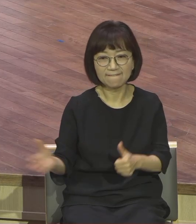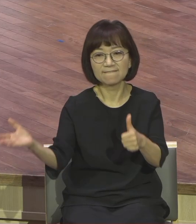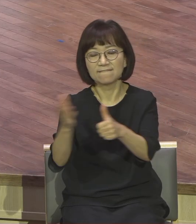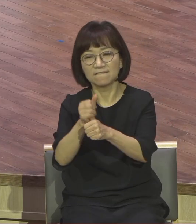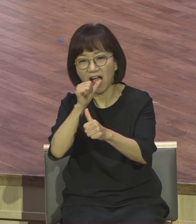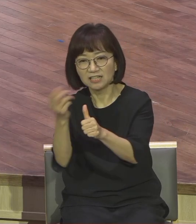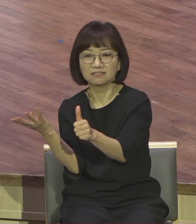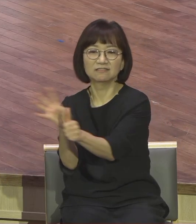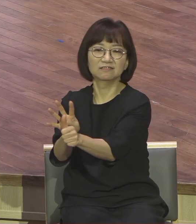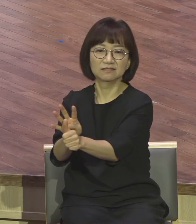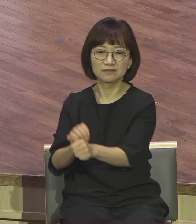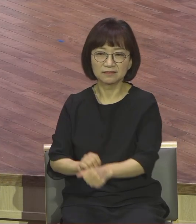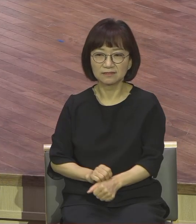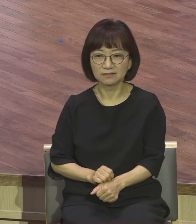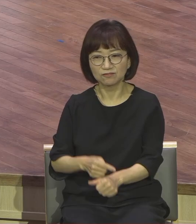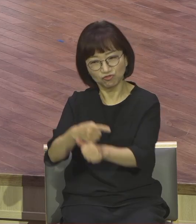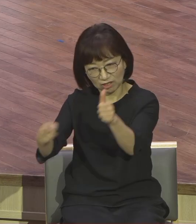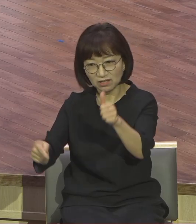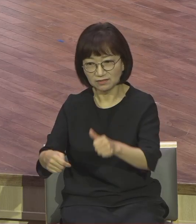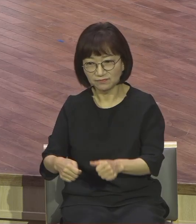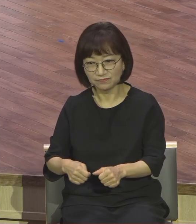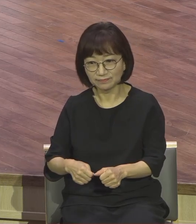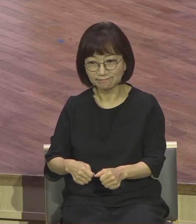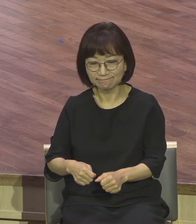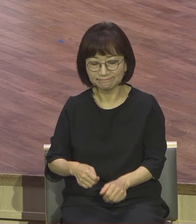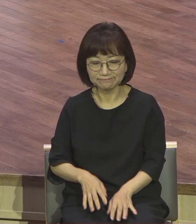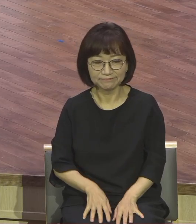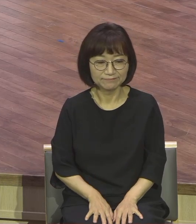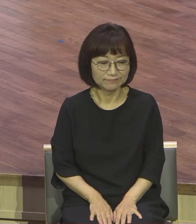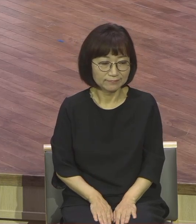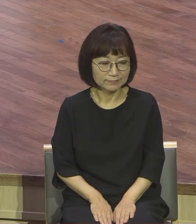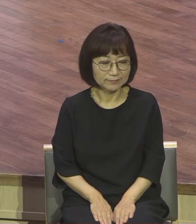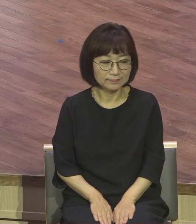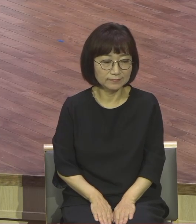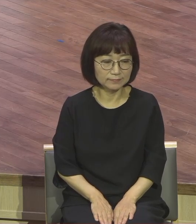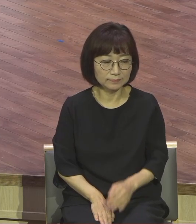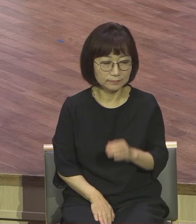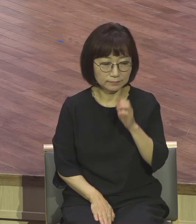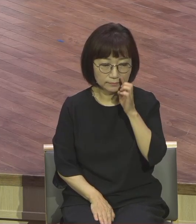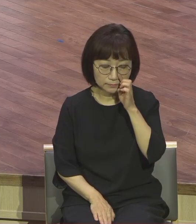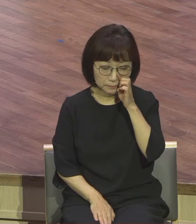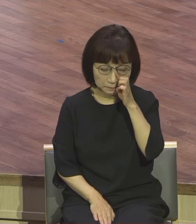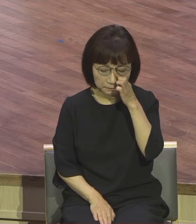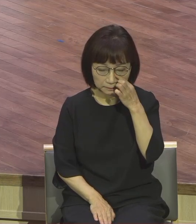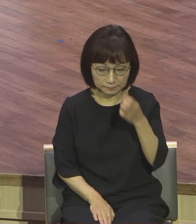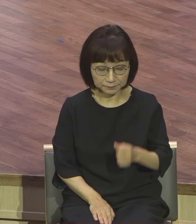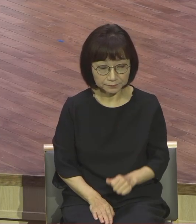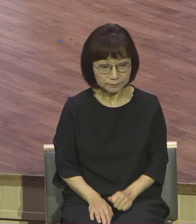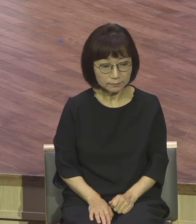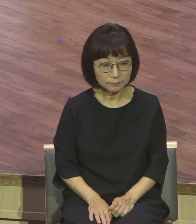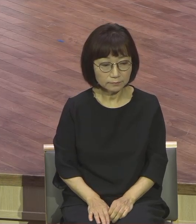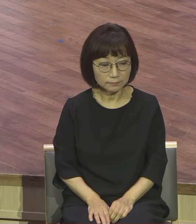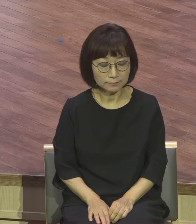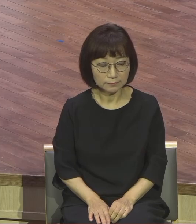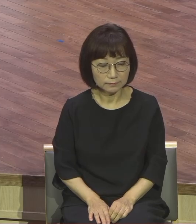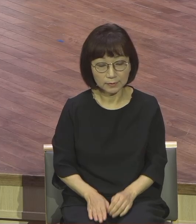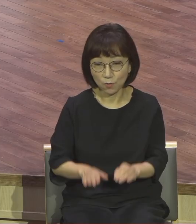때문에. 그런데 영적인 눈이 열리지 못하고 무지에서 이런 것들을 전혀 깨닫지 못합니다. 본문에 나오는